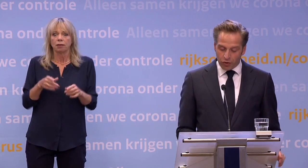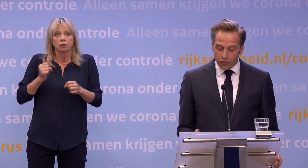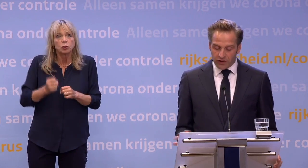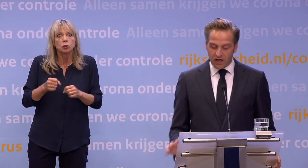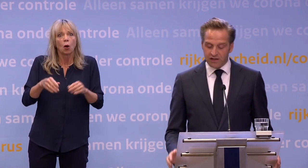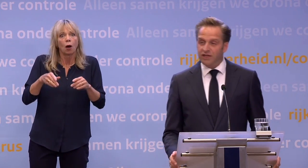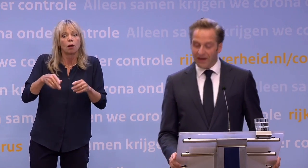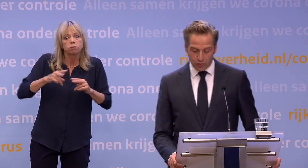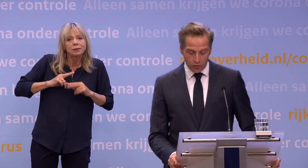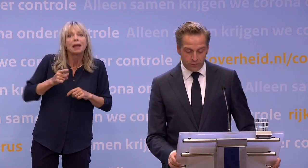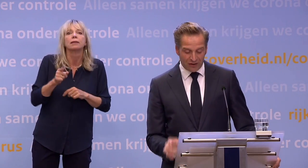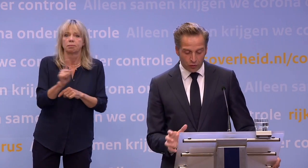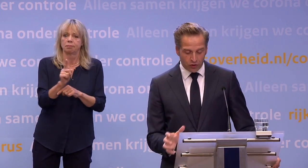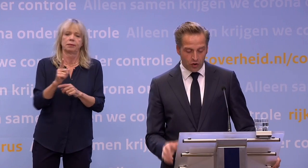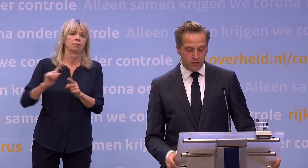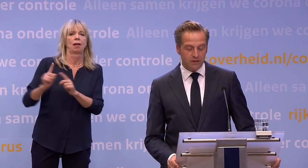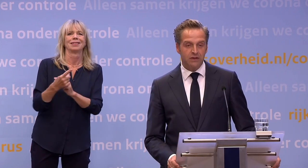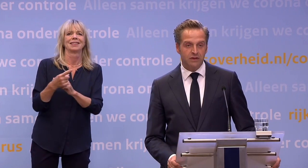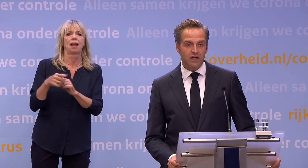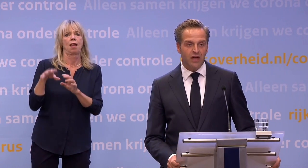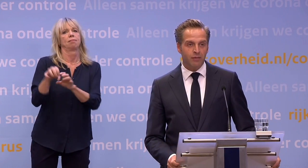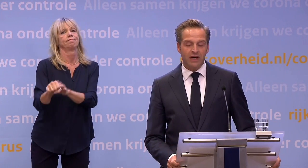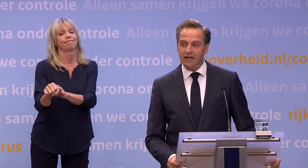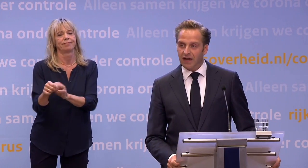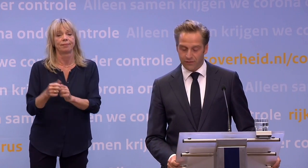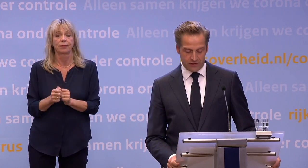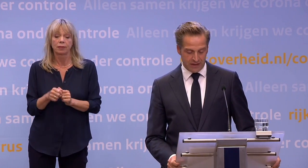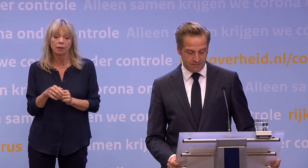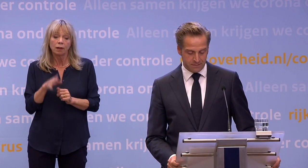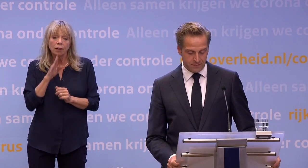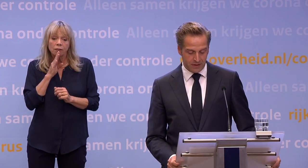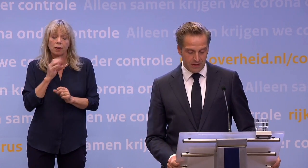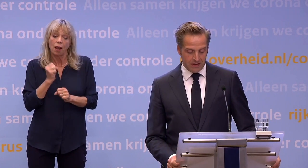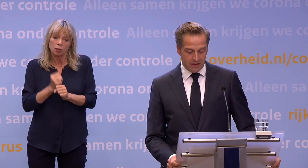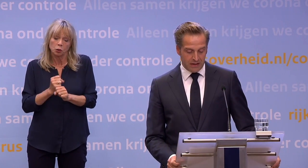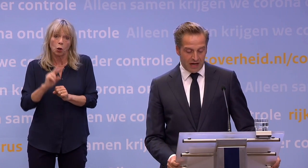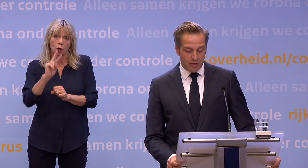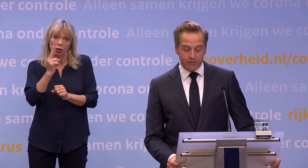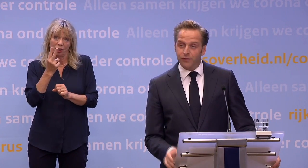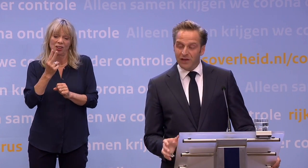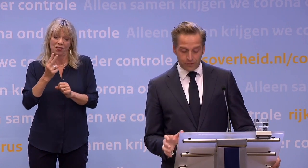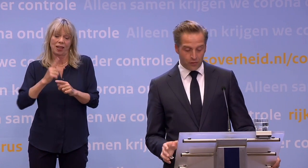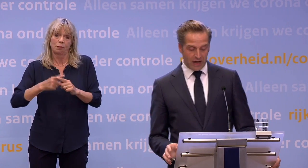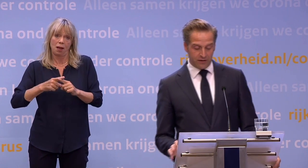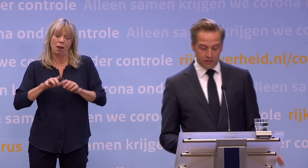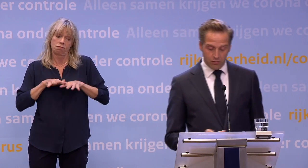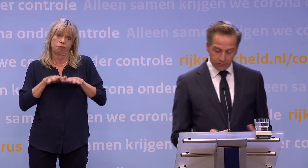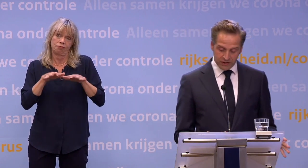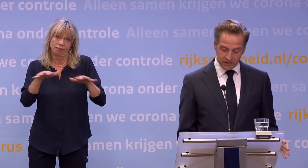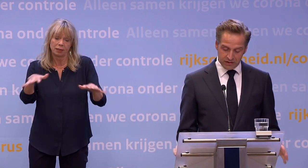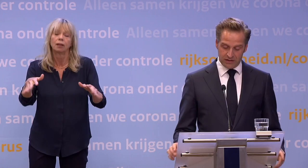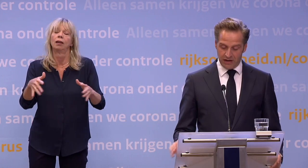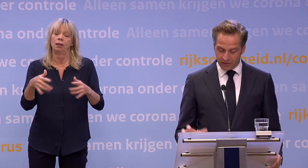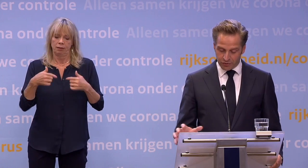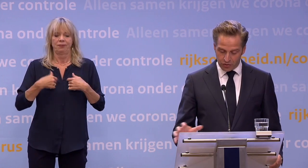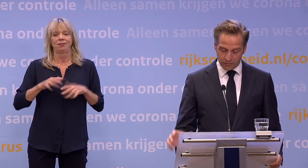En mocht ondanks alles die tweede golf er toch komen... ...dan hebben we er klaar voor te zijn. Daarom hebben we een flinke voorraad mondwaskers...